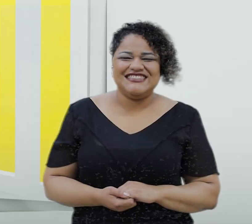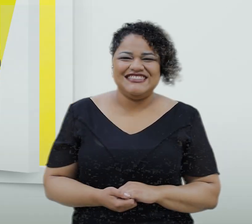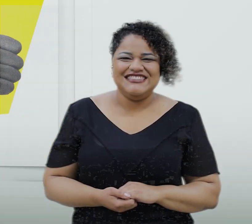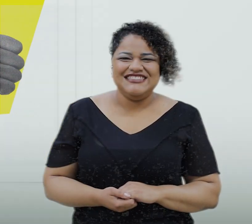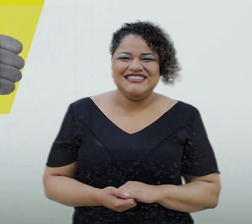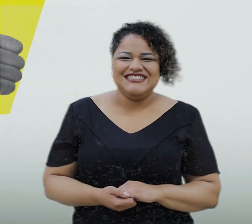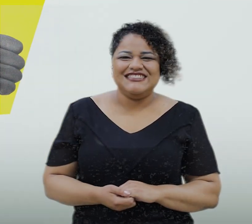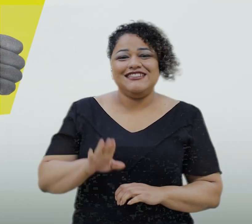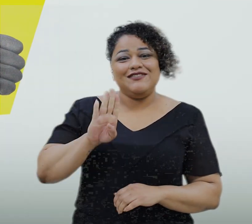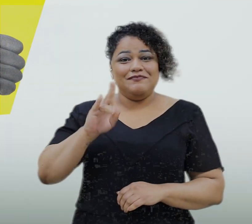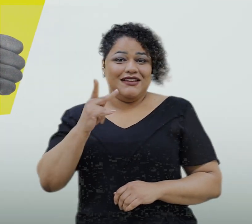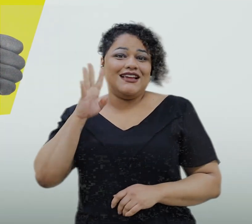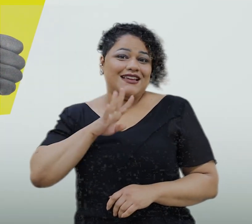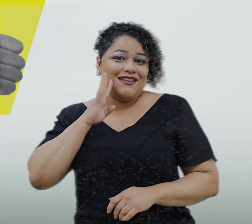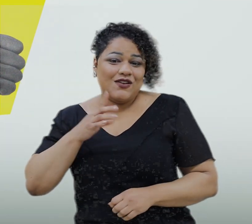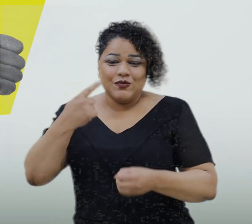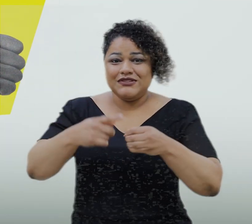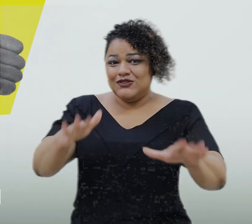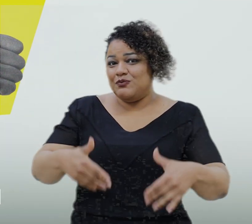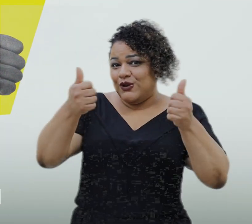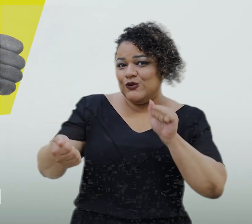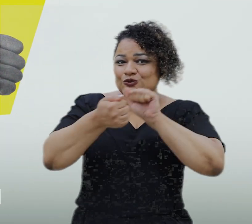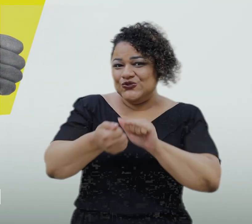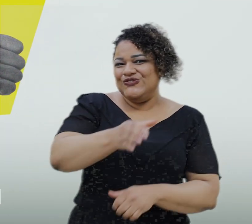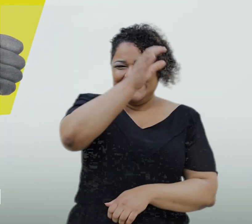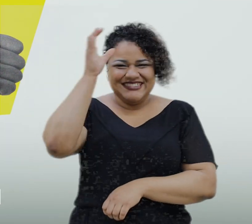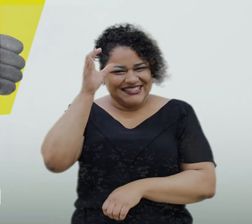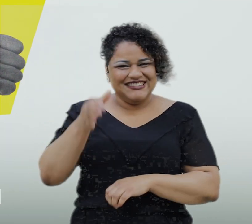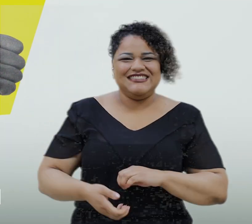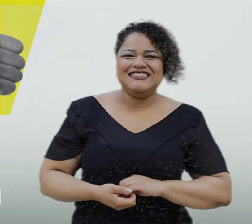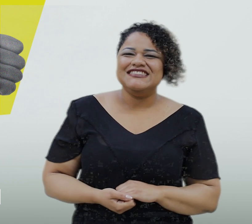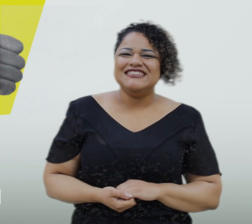BH Legal, uma cidade melhor, com a Câmara Municipal.